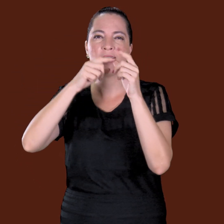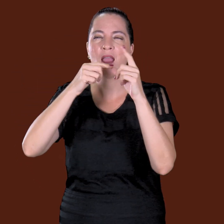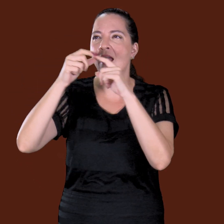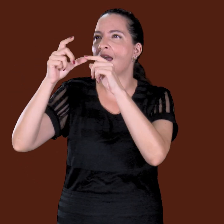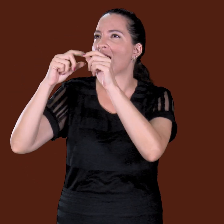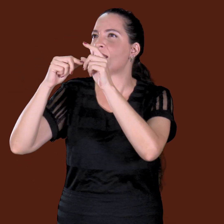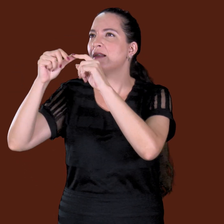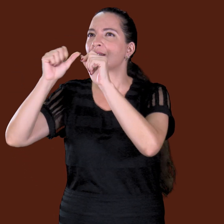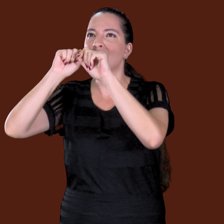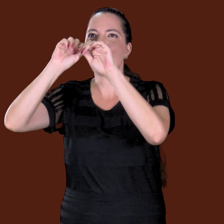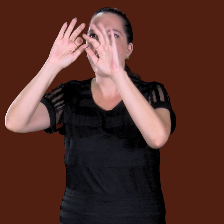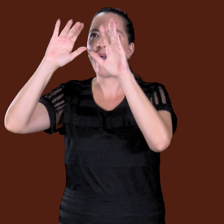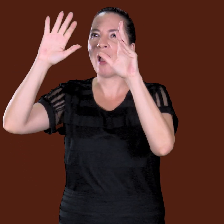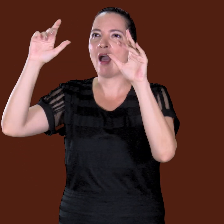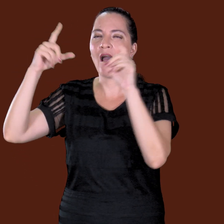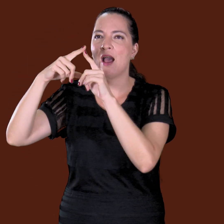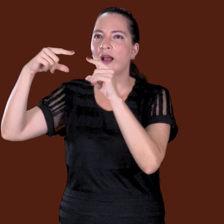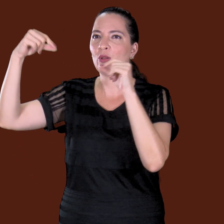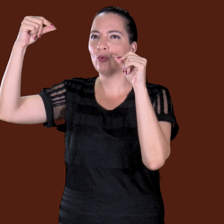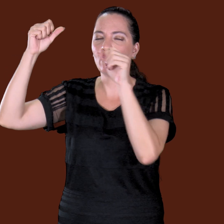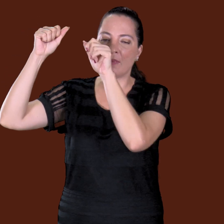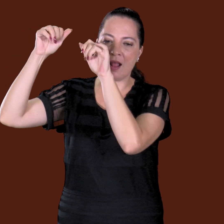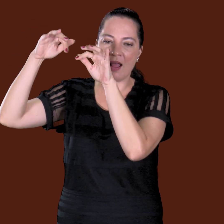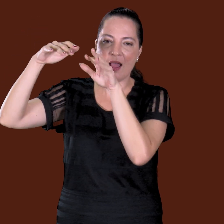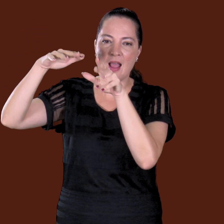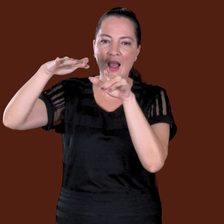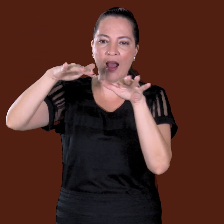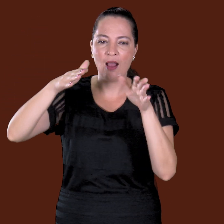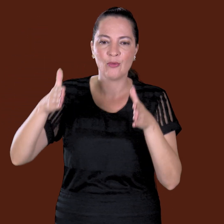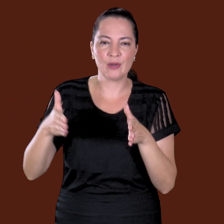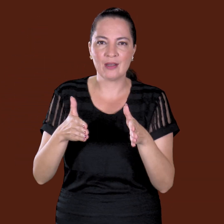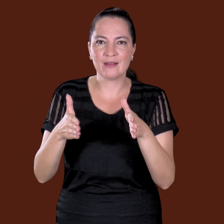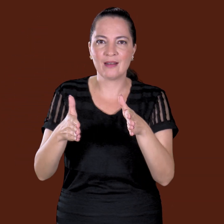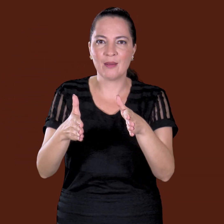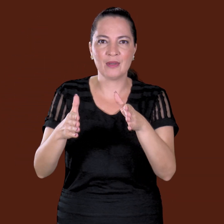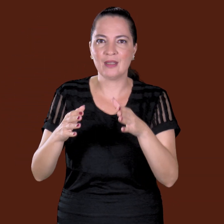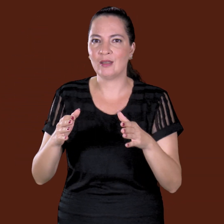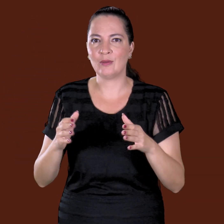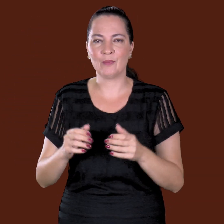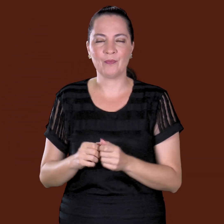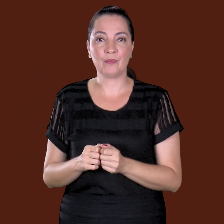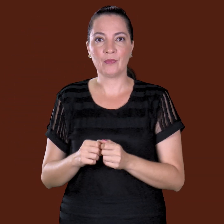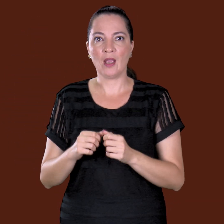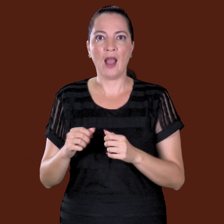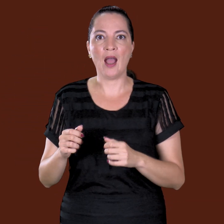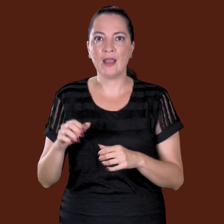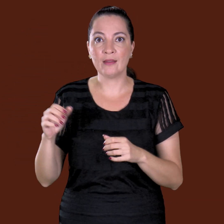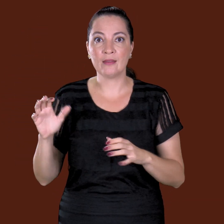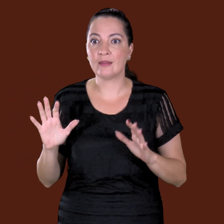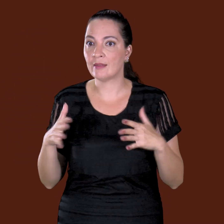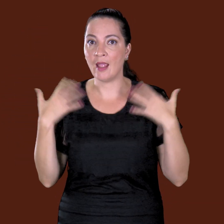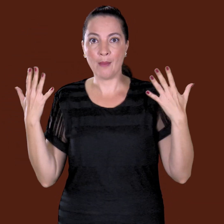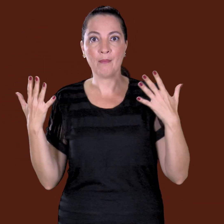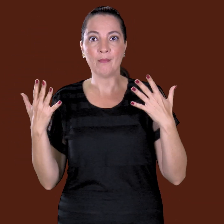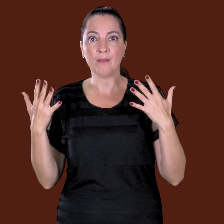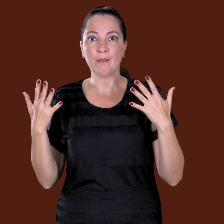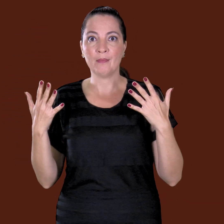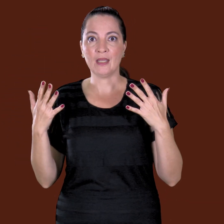lua cheia, você fica quase que o caminho inteiro iluminado mesmo. E aí, de repente, do nada, na frente dela